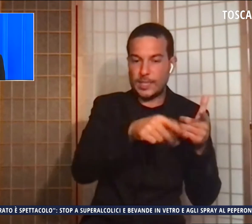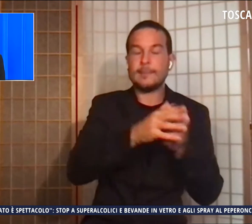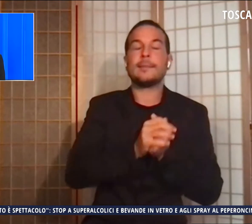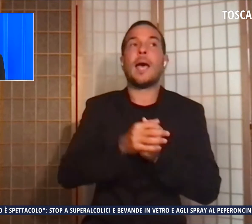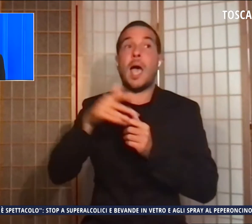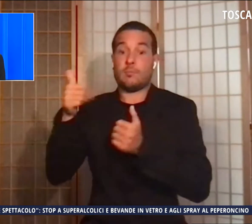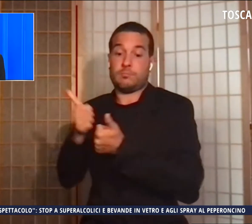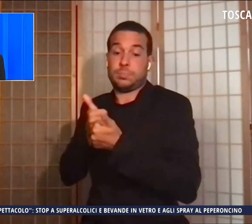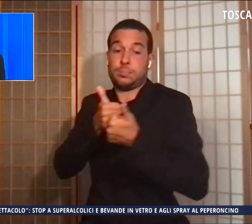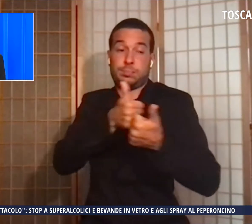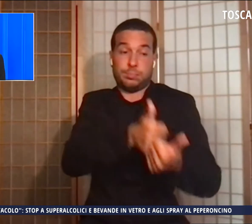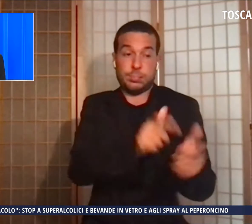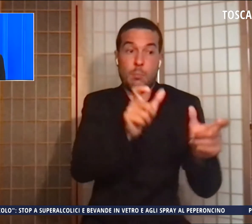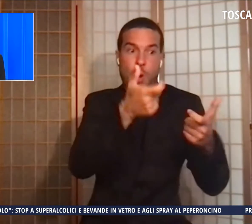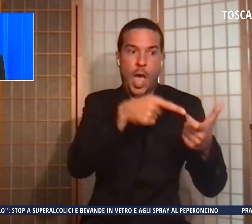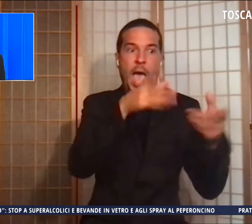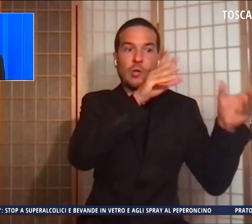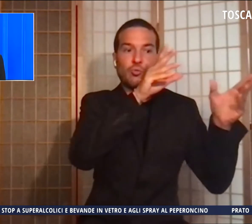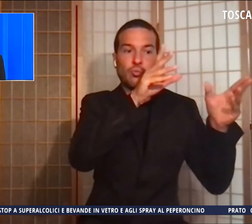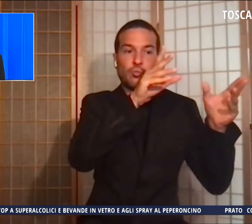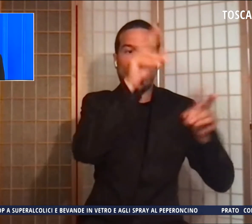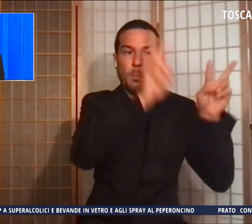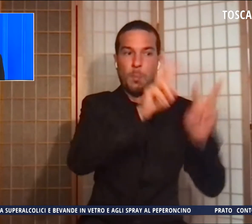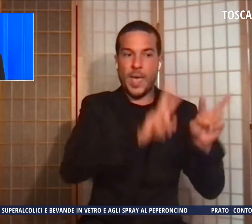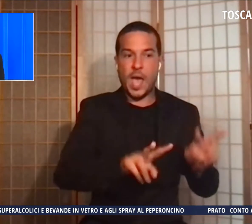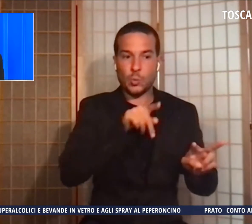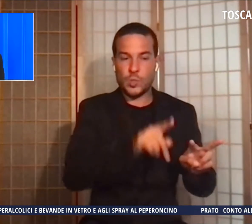stato perquisito nella propria abitazione.